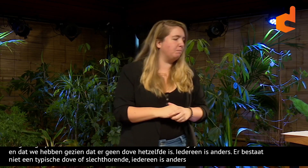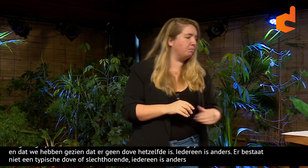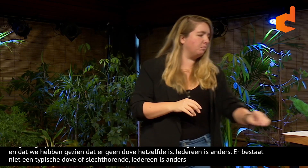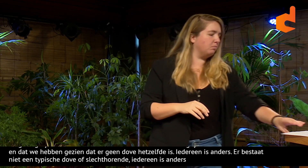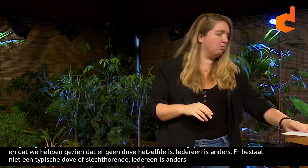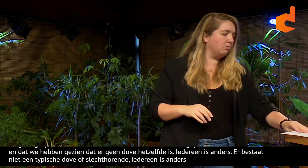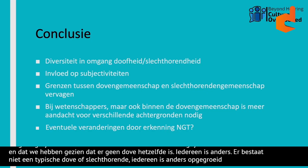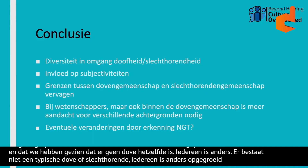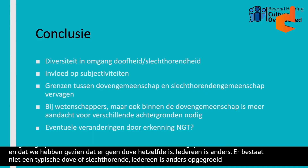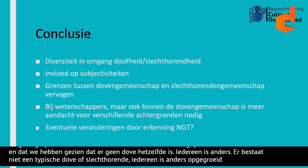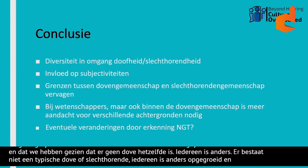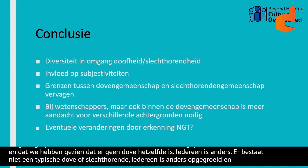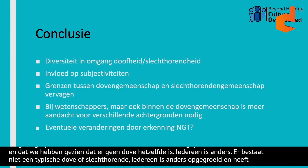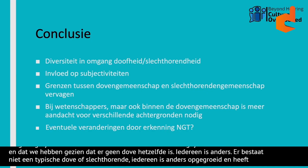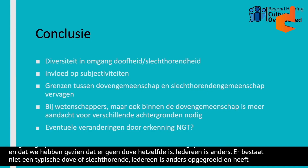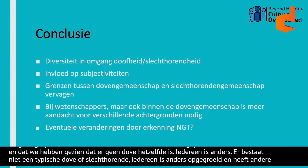gehad in zijn leven.